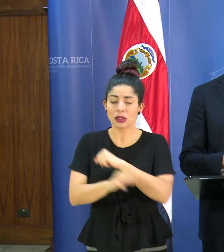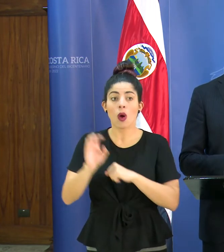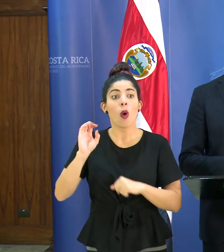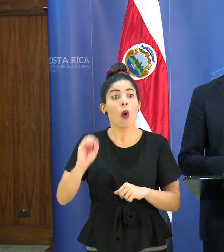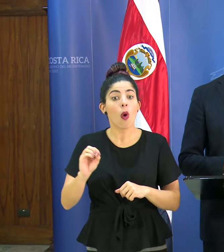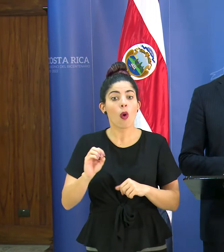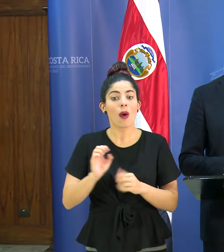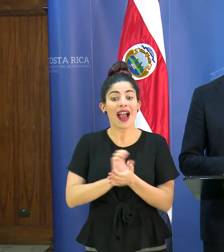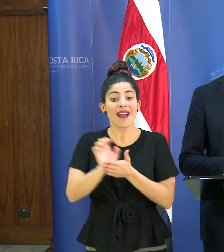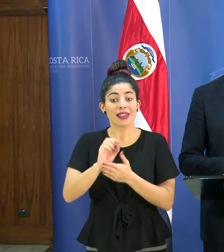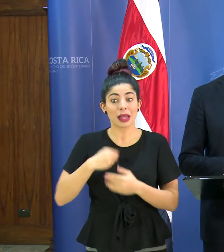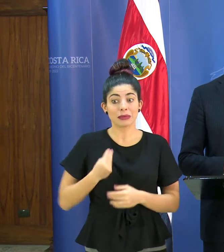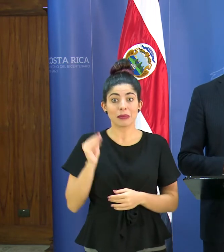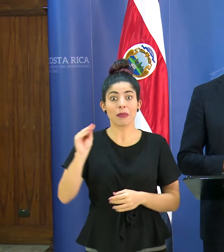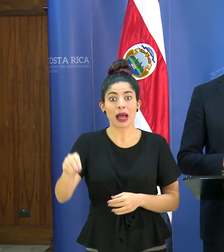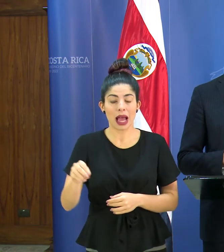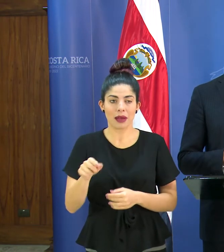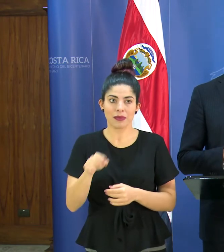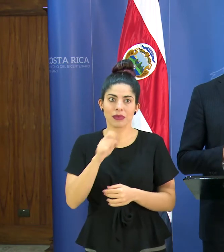todo no se transmita.